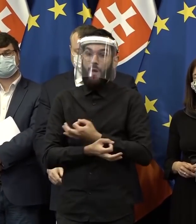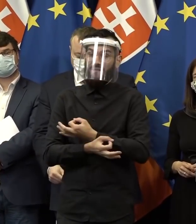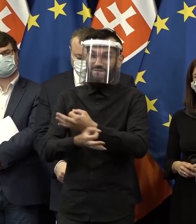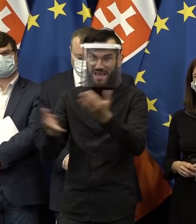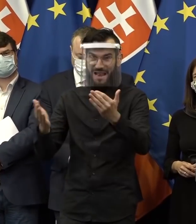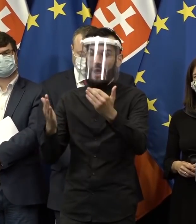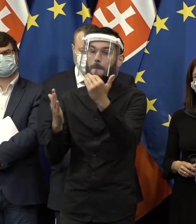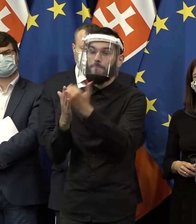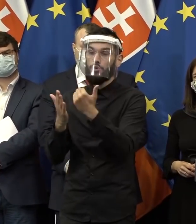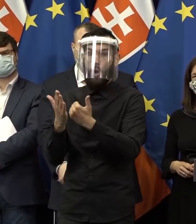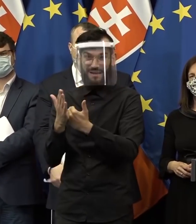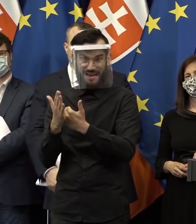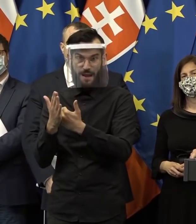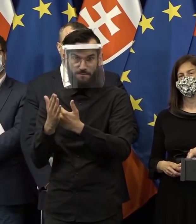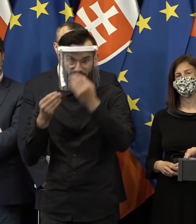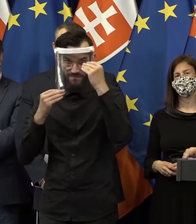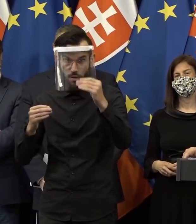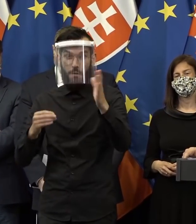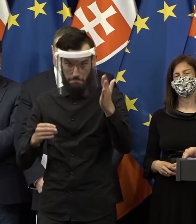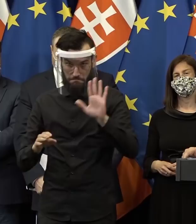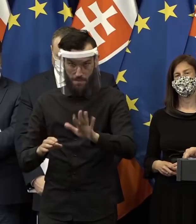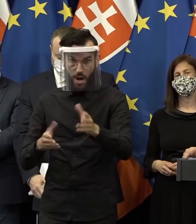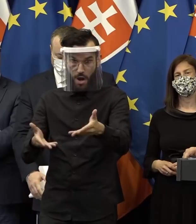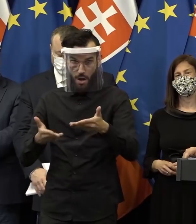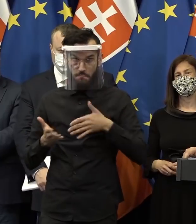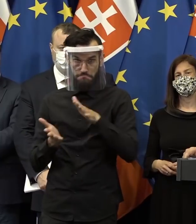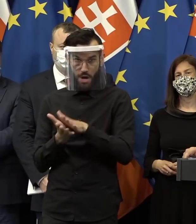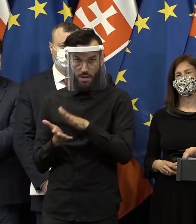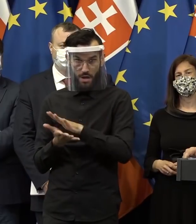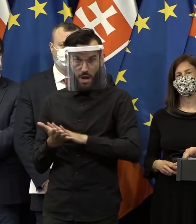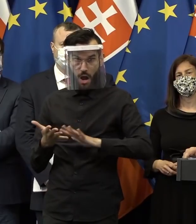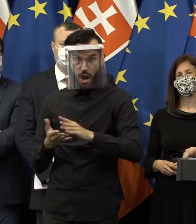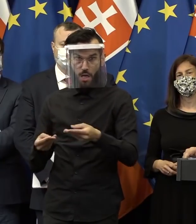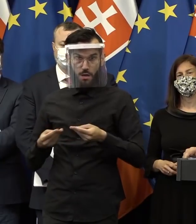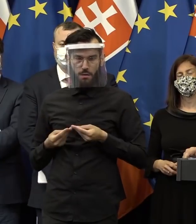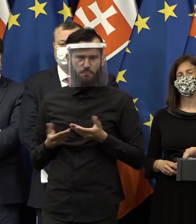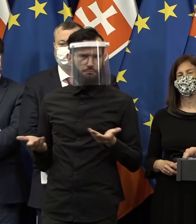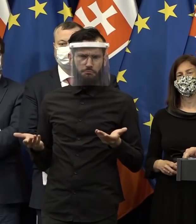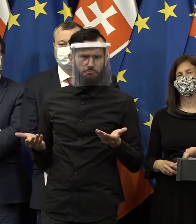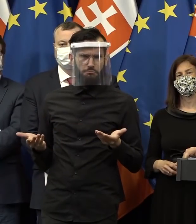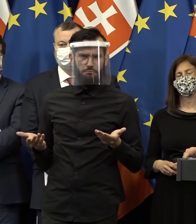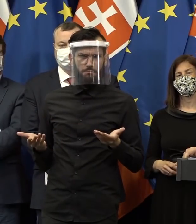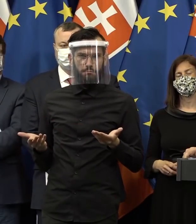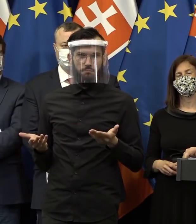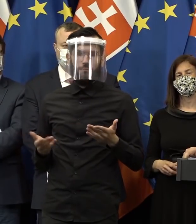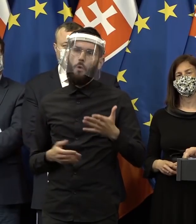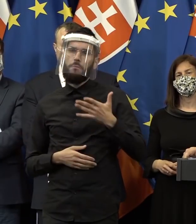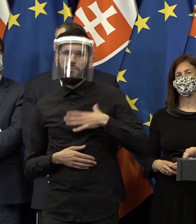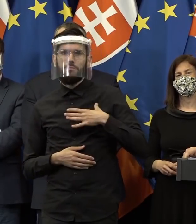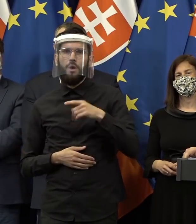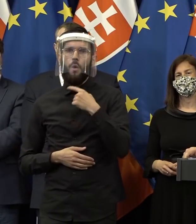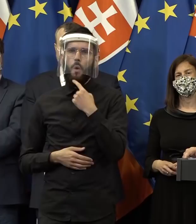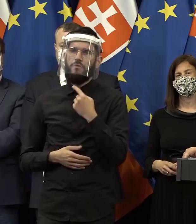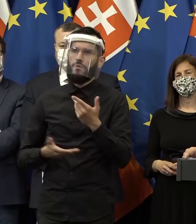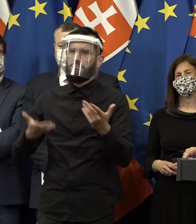návrh programového vyhlásenia schváli ho na vláde, mala k dispozícii tento materiál. to je naozaj v duchu, že kdo chce sa byť,